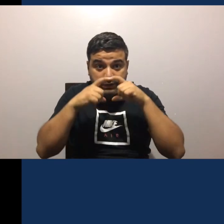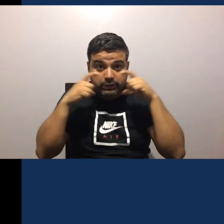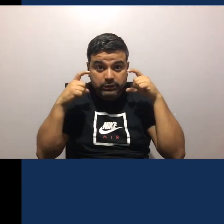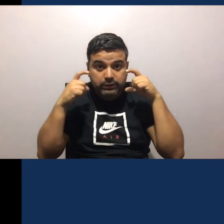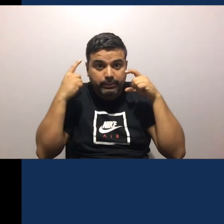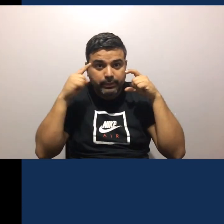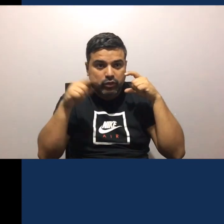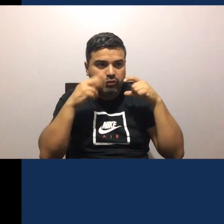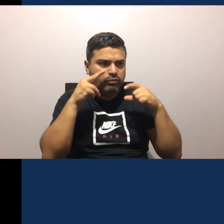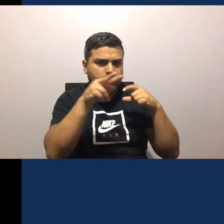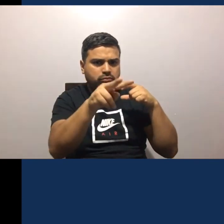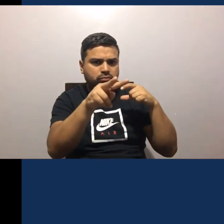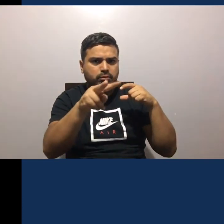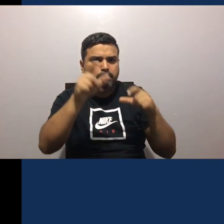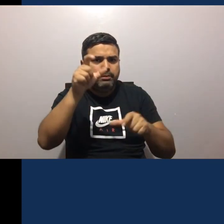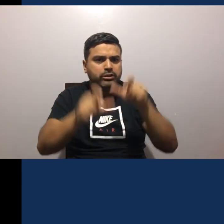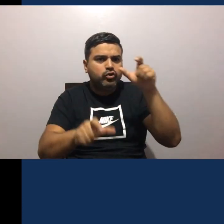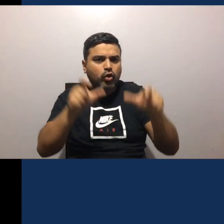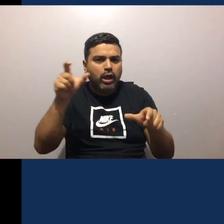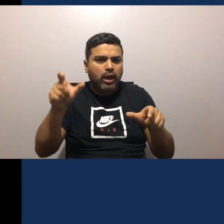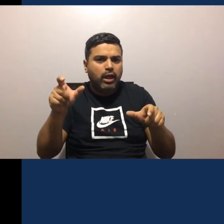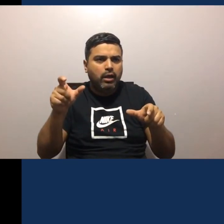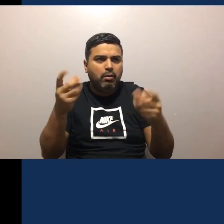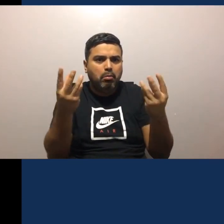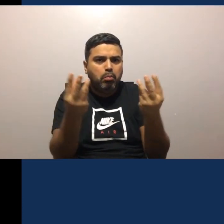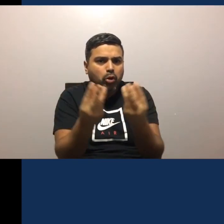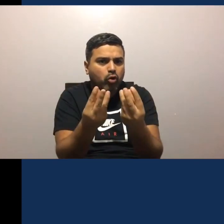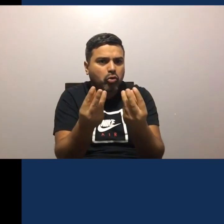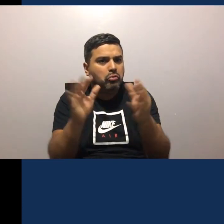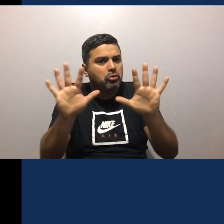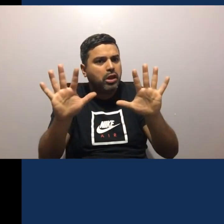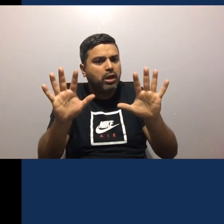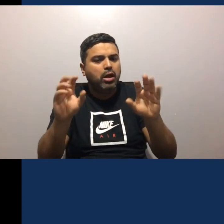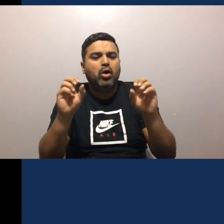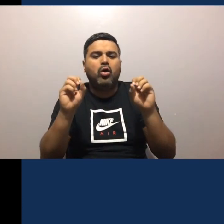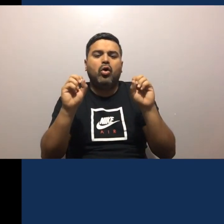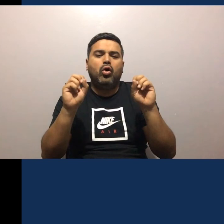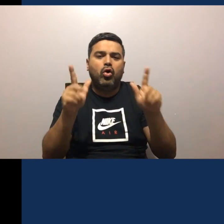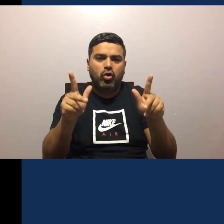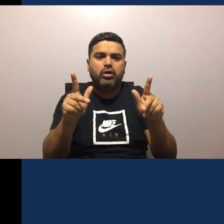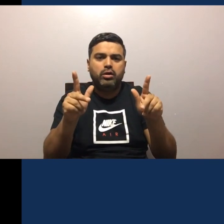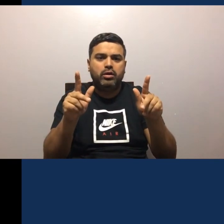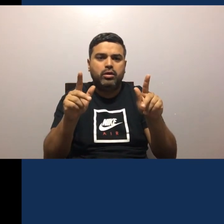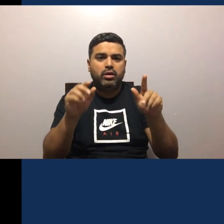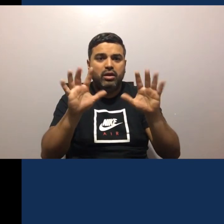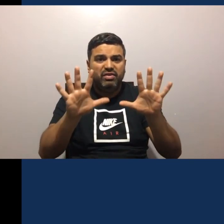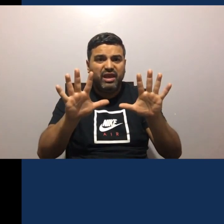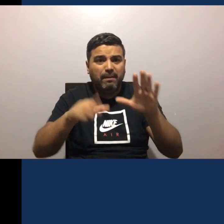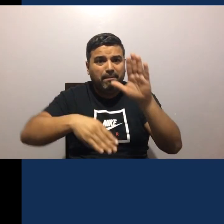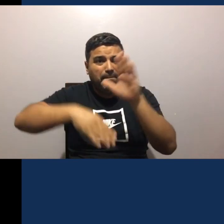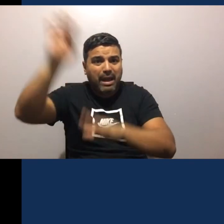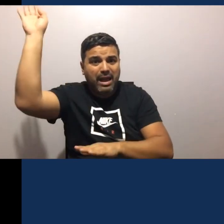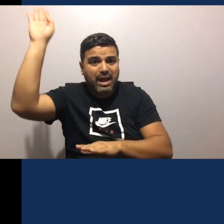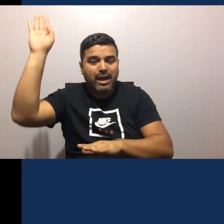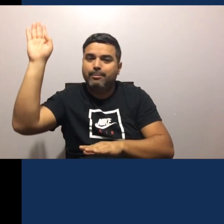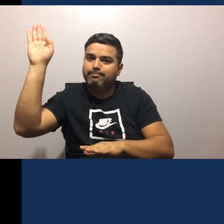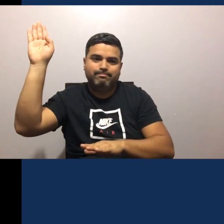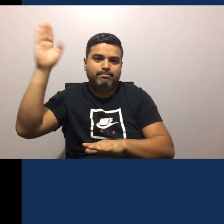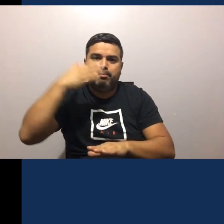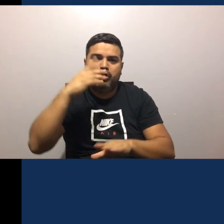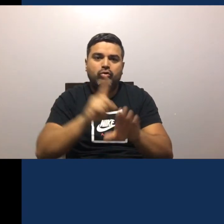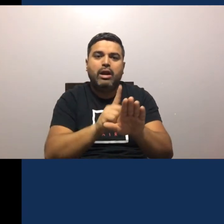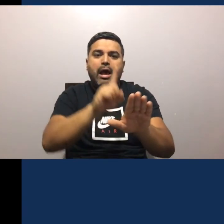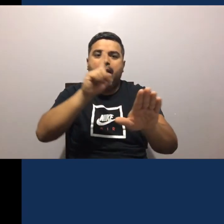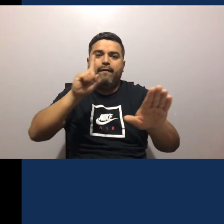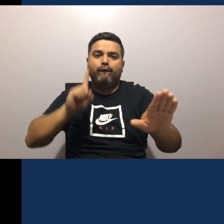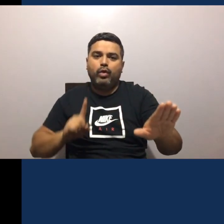Si ves Que hay pocas personas Perfecto Ingresa Pero si hay más De 10 personas Es mejor que esperes Afuera Y a medida